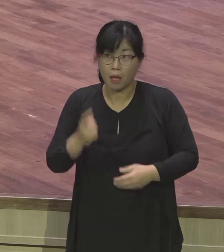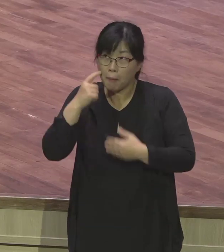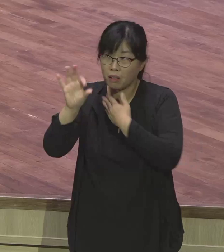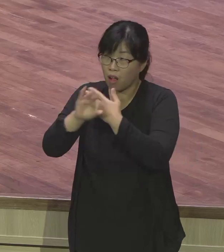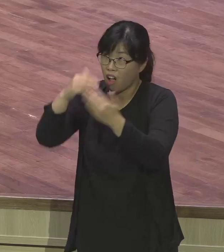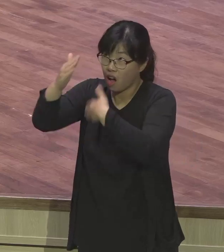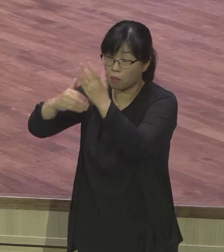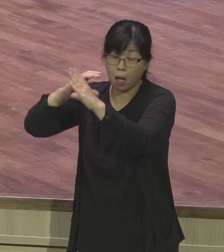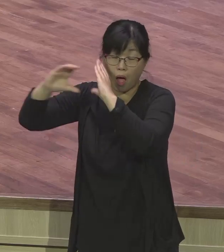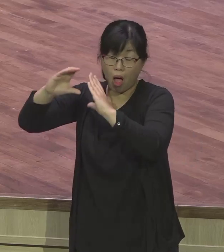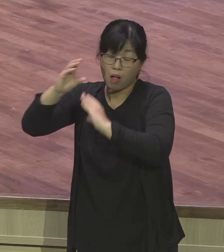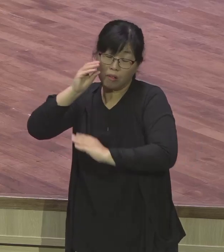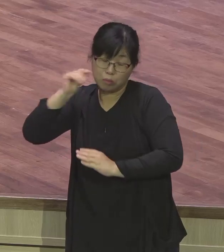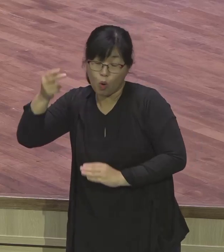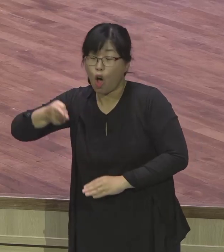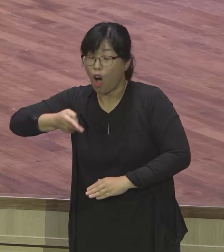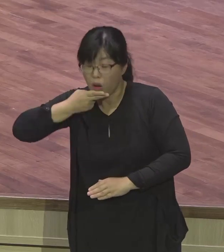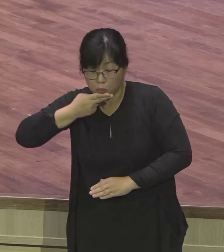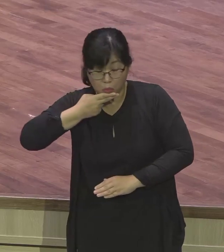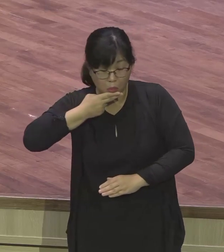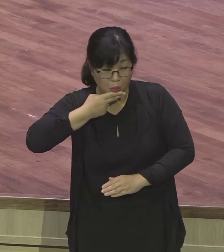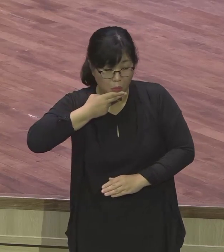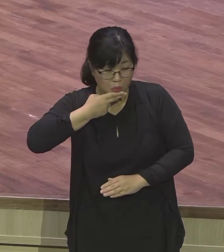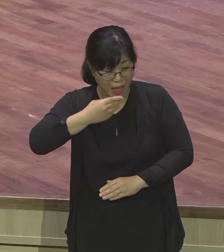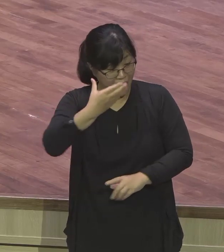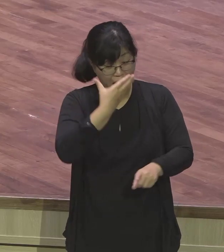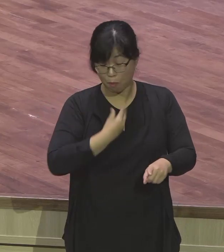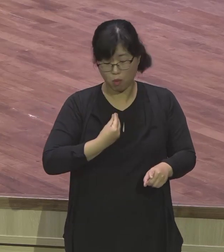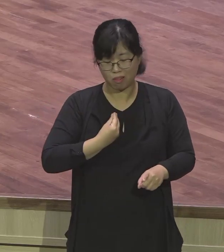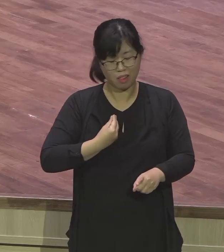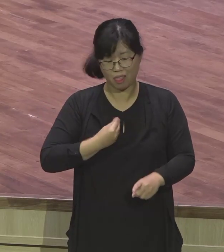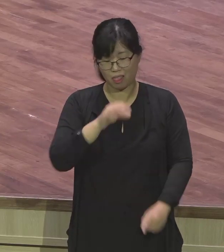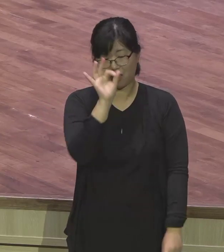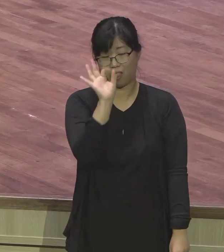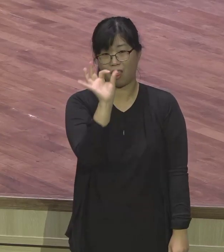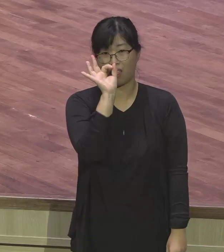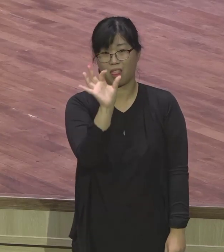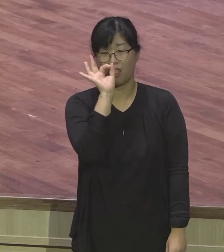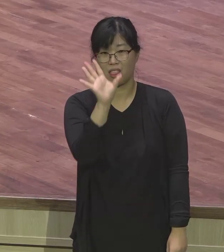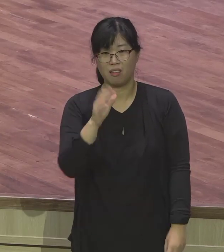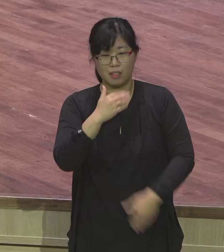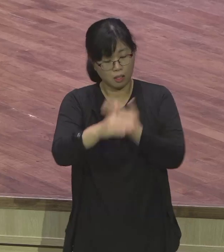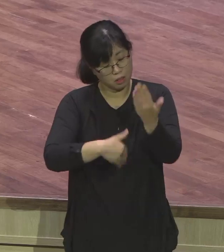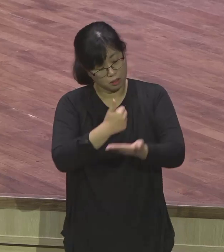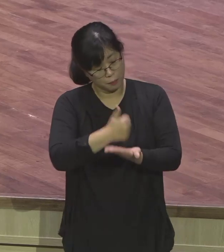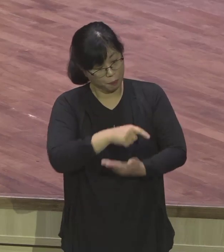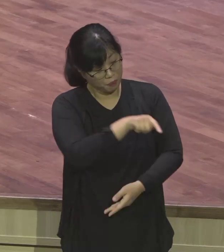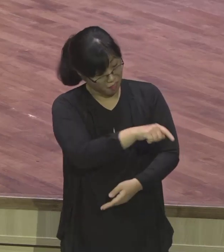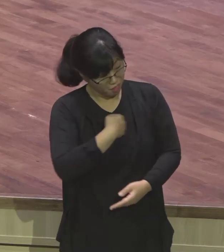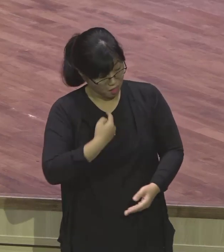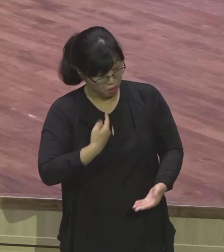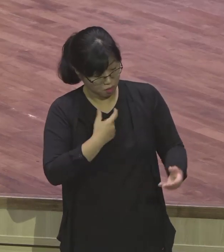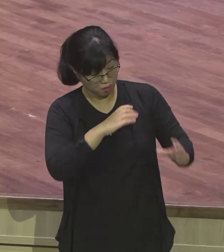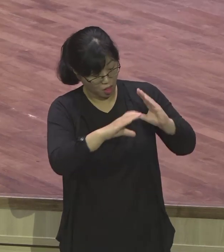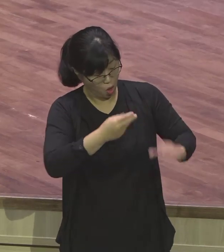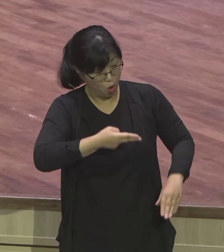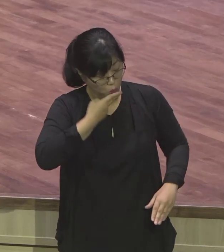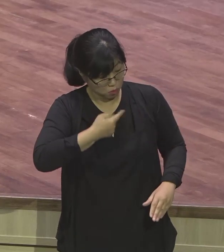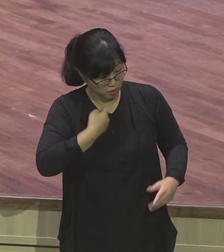하나님은 어떤 분이냐. 죽을 때까지 지옥 갈 때까지 놔둬버리거든요. 망할 때까지 놔둬. 구원받은 사람이 못 깨달으면 죽을 때까지